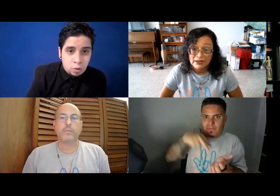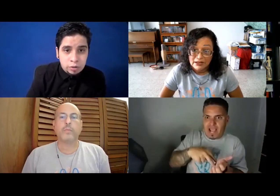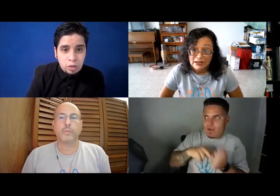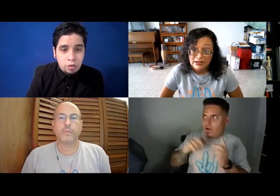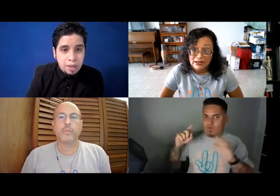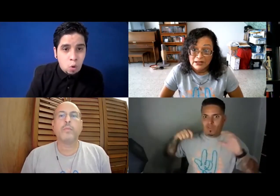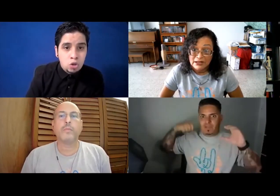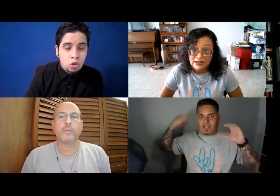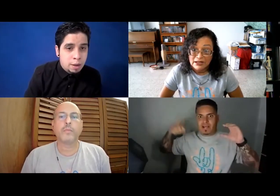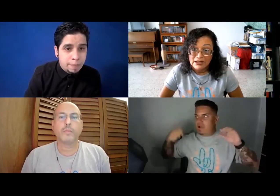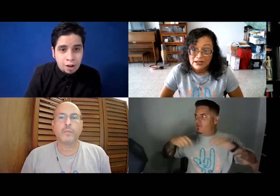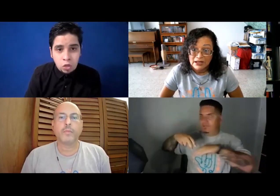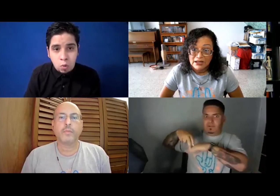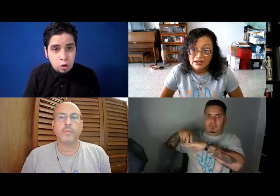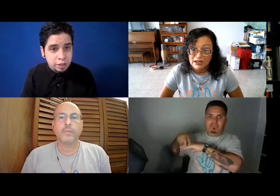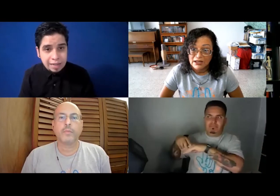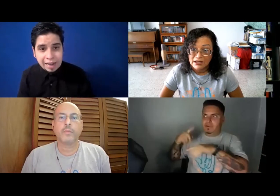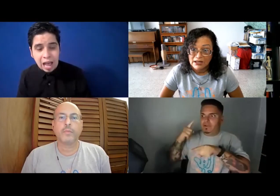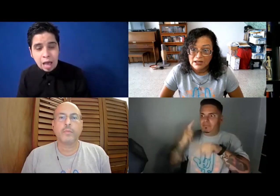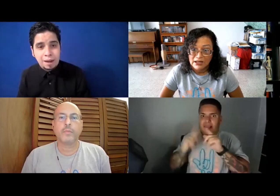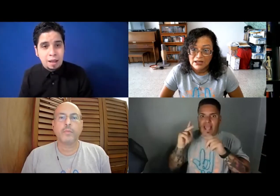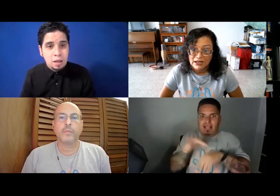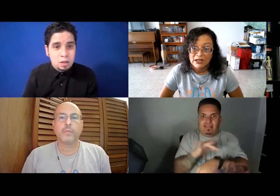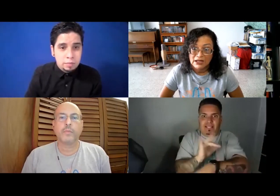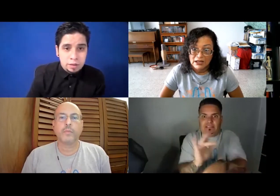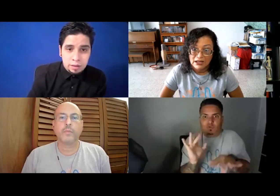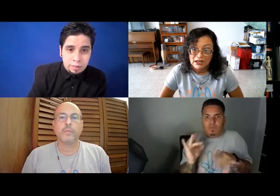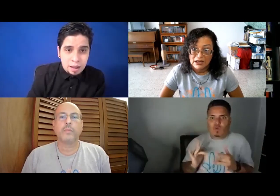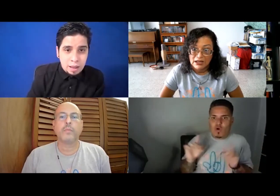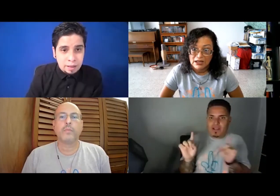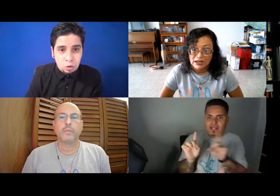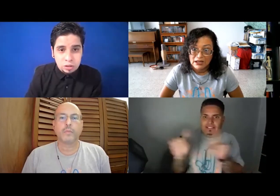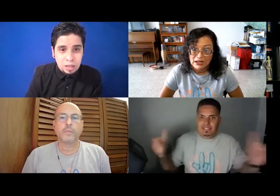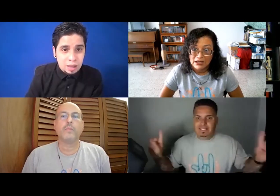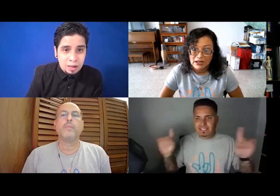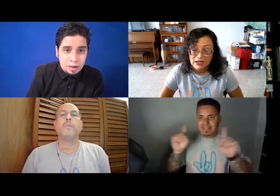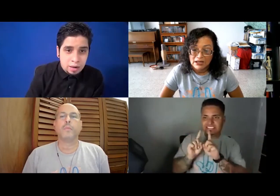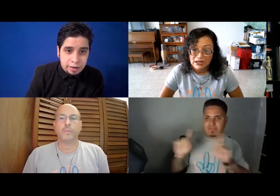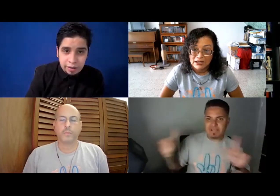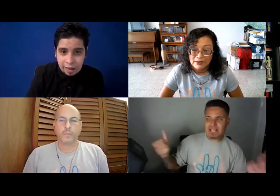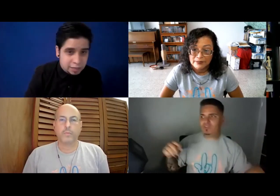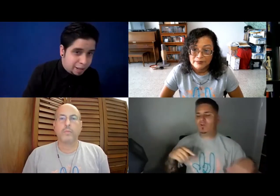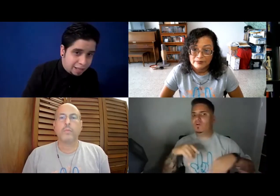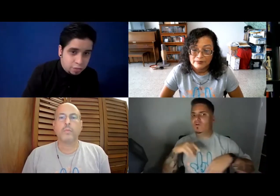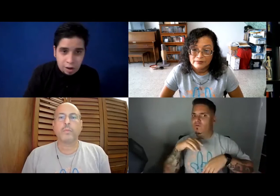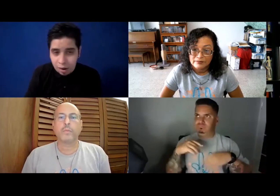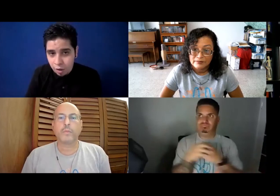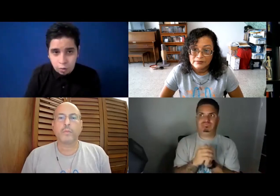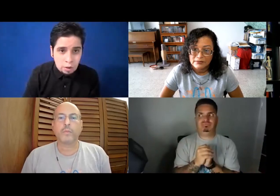preguntando a dónde voy, dónde me paro, dónde me ubico, dónde están las cámaras, ¿verdad? Todo está, la gente pasando del agua al agua, no hay